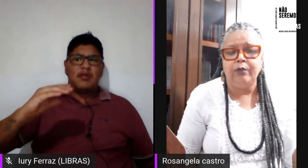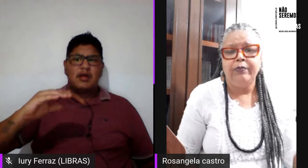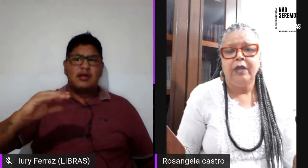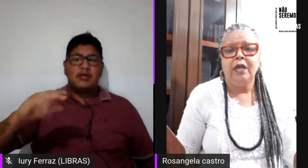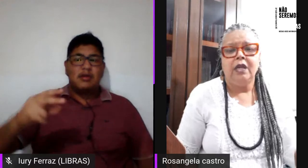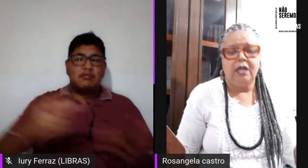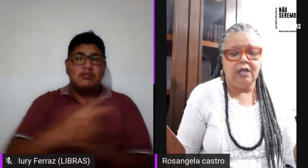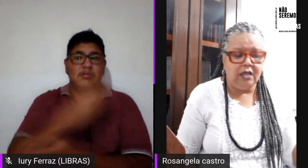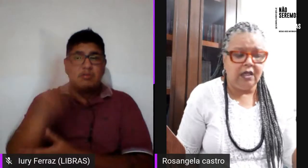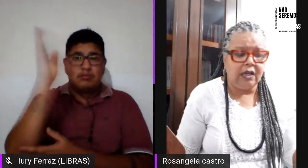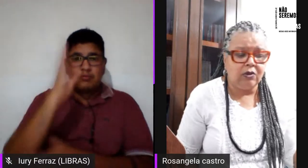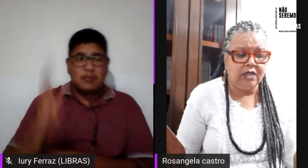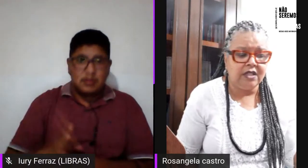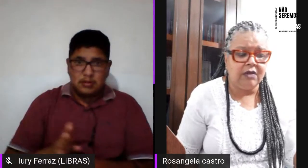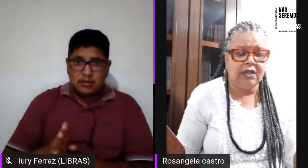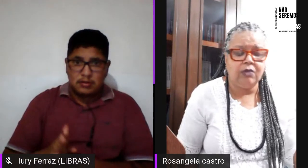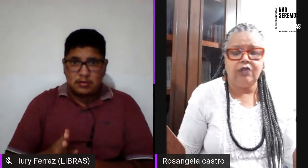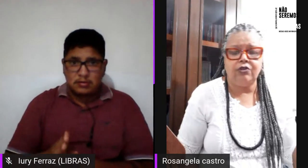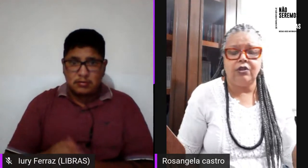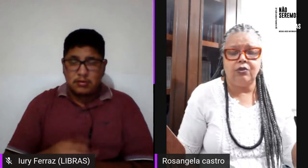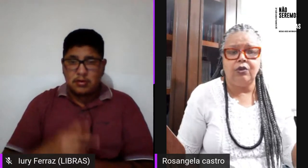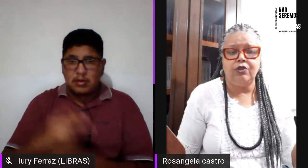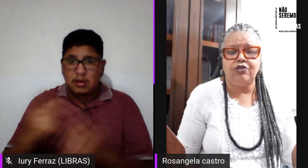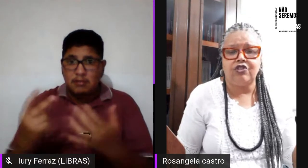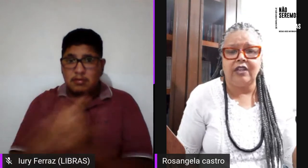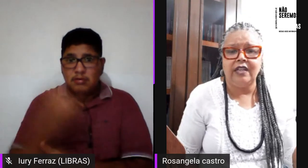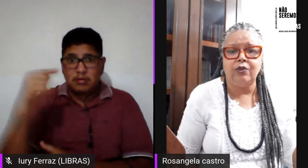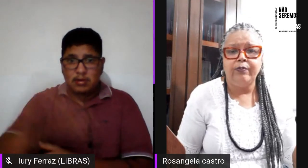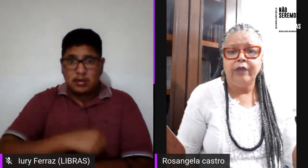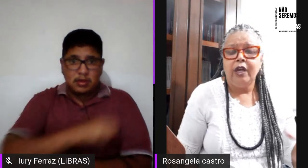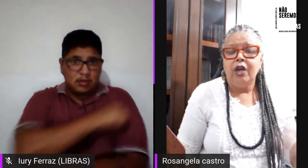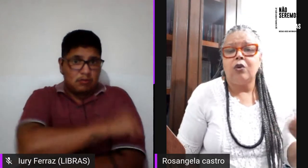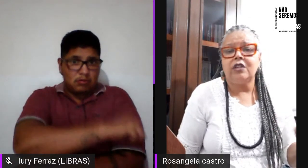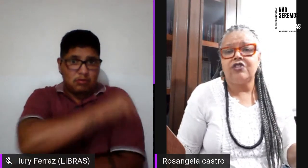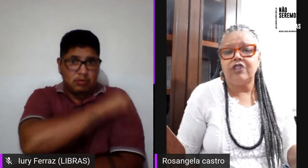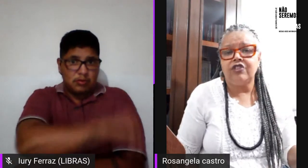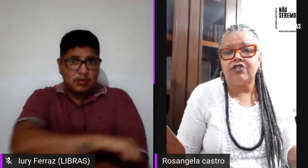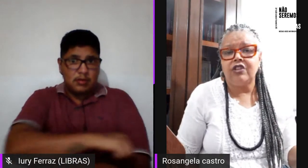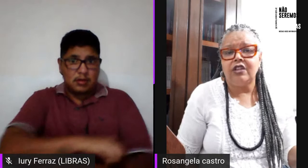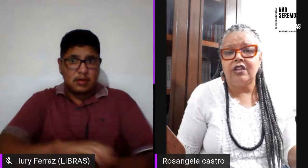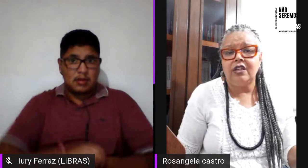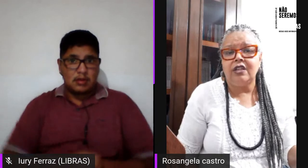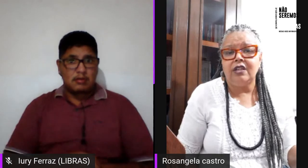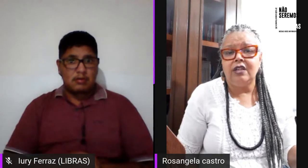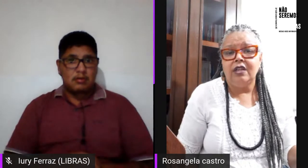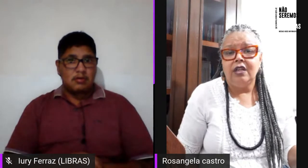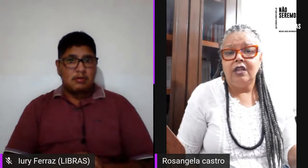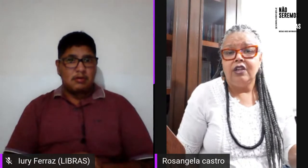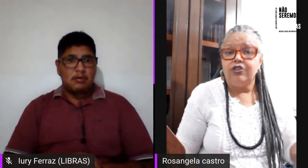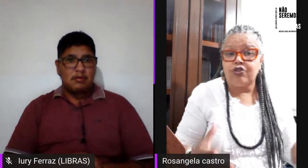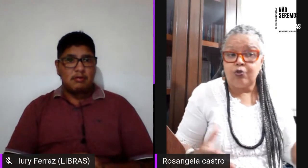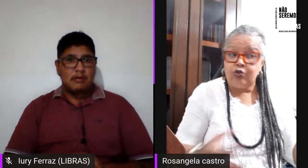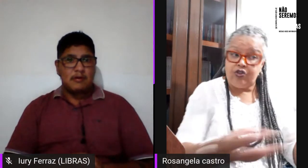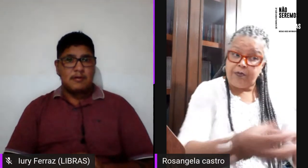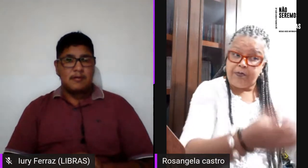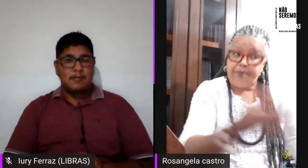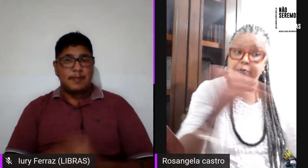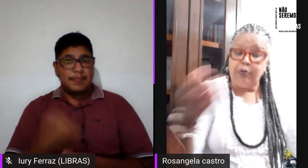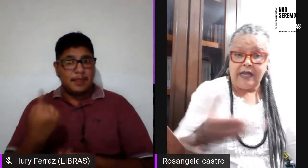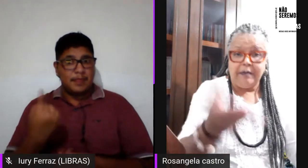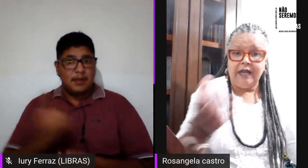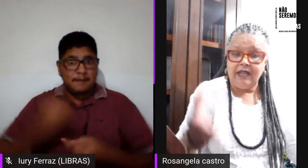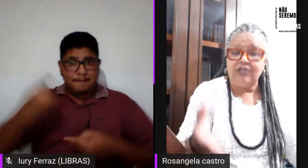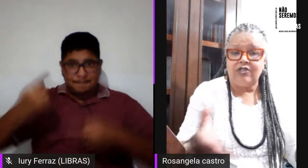Brasil e aconteceu aqui no Rio no Rio de Janeiro quando a gente discute